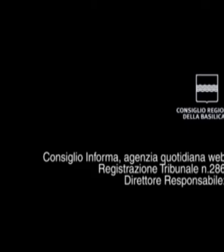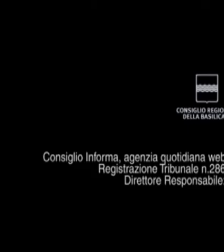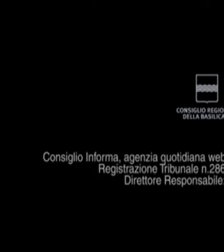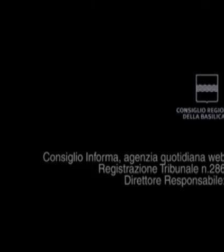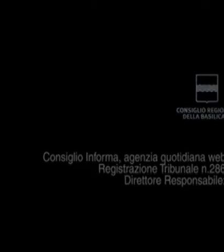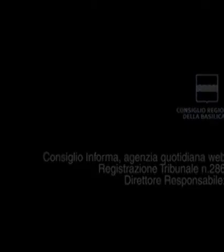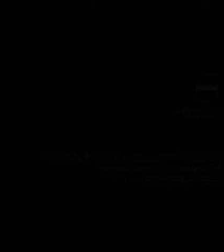Grazie. Grazie.